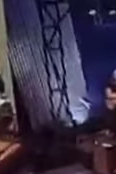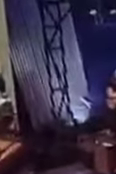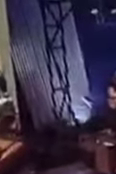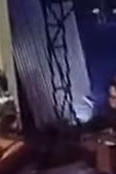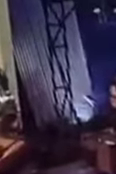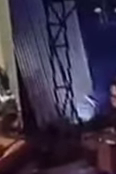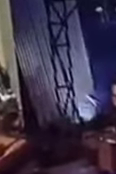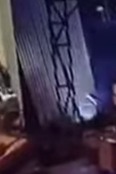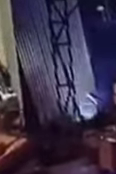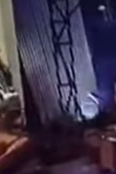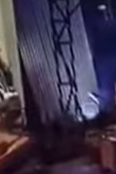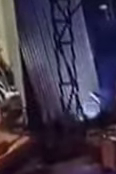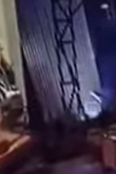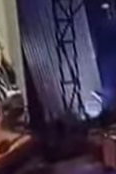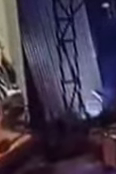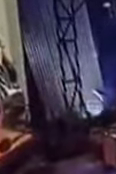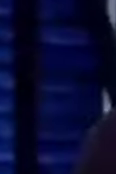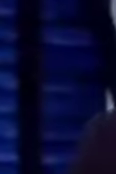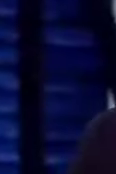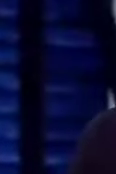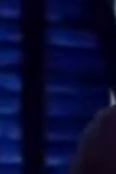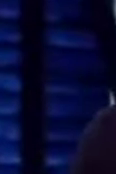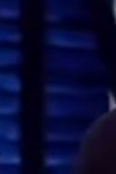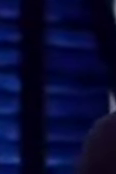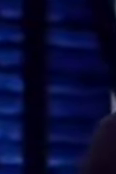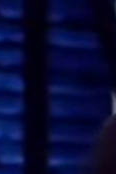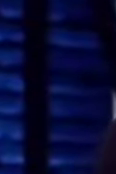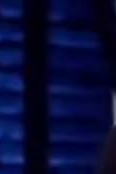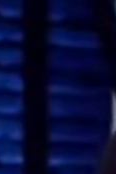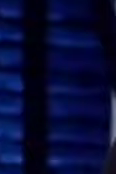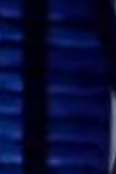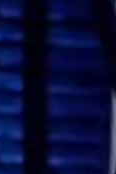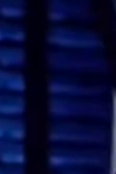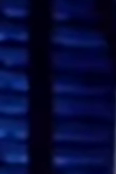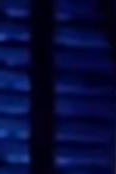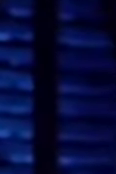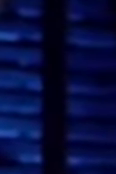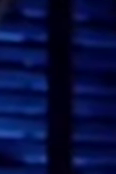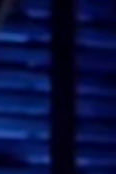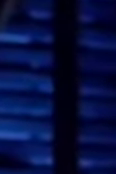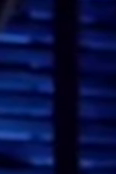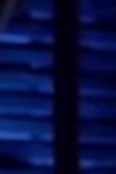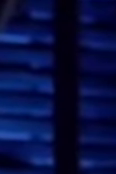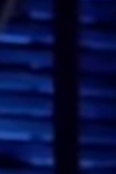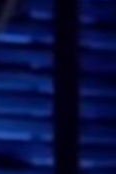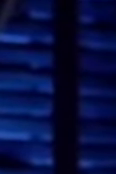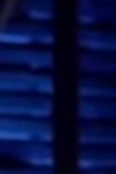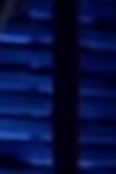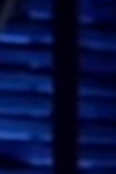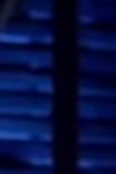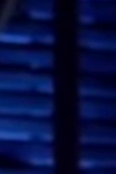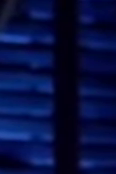Ma ricordate quei giochi... E' il governatore più votato d'Italia. Ma di parlava? Cosa parlava? Non lo so.